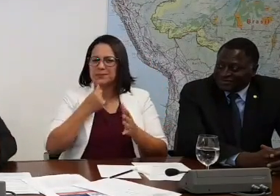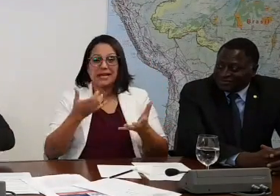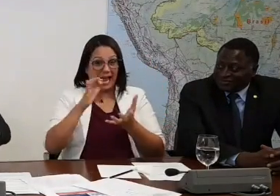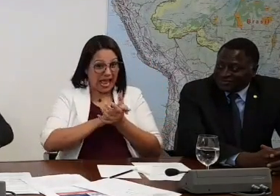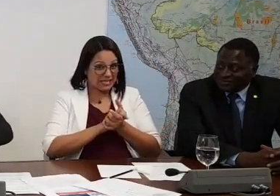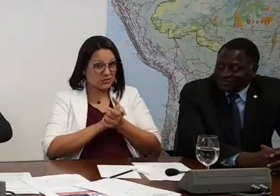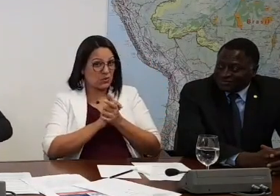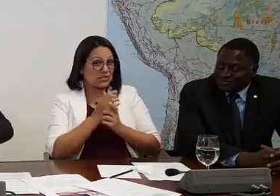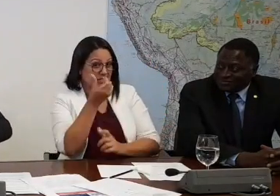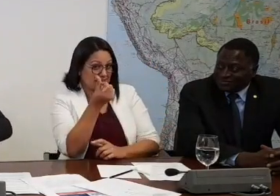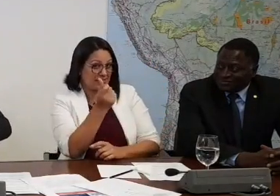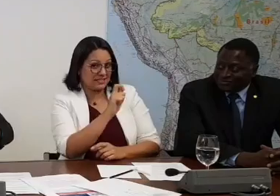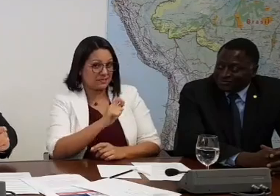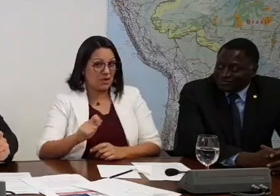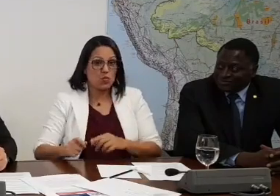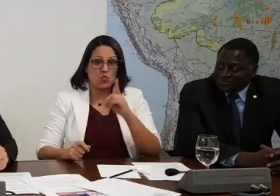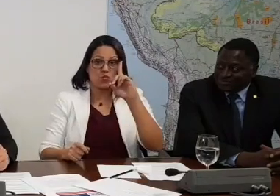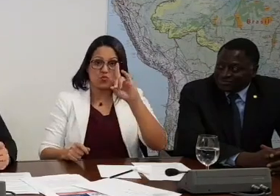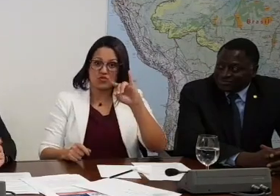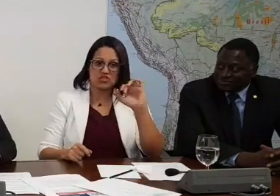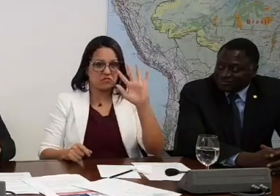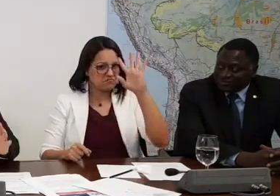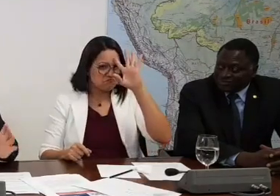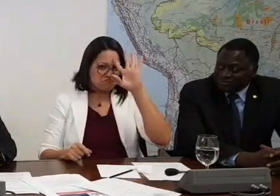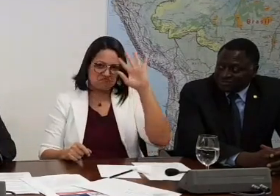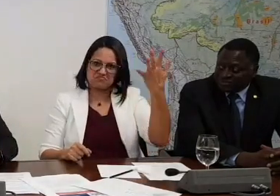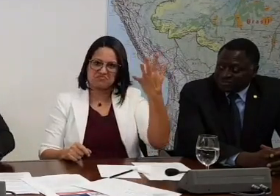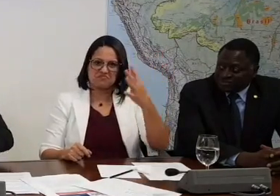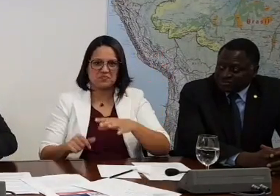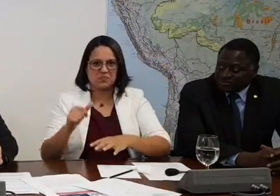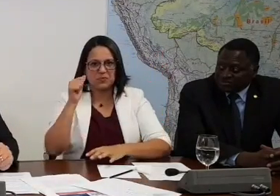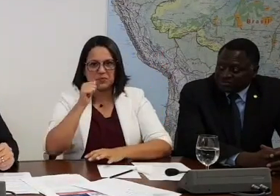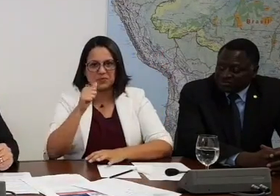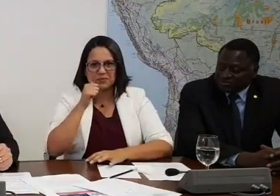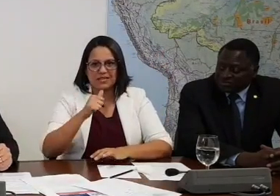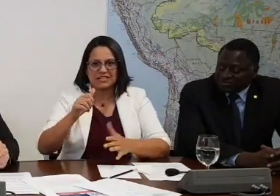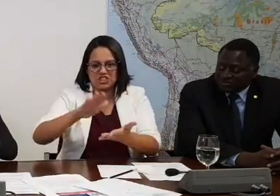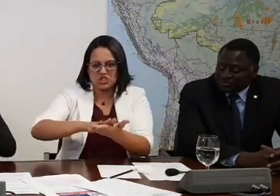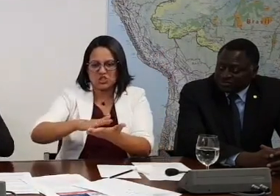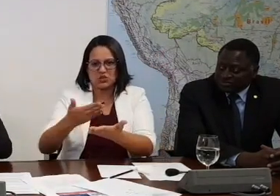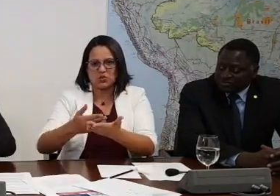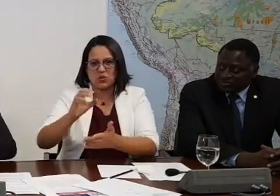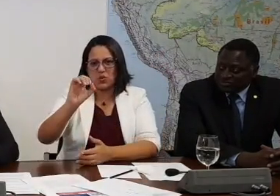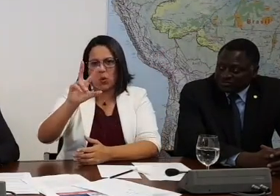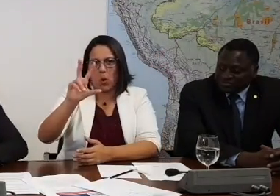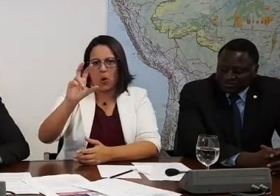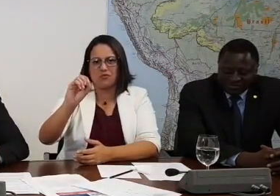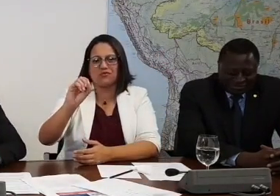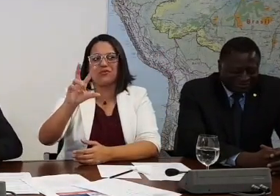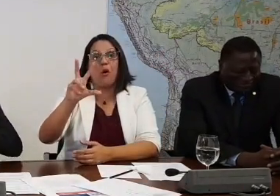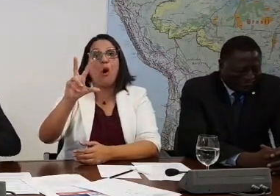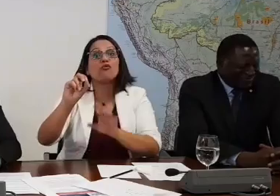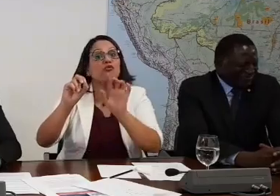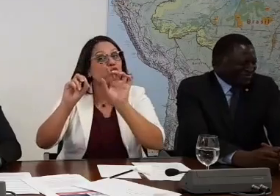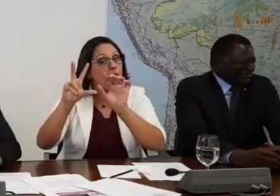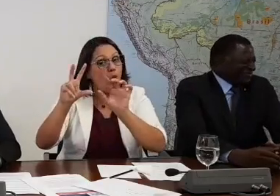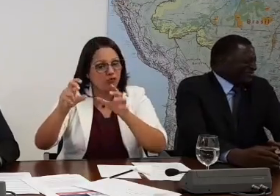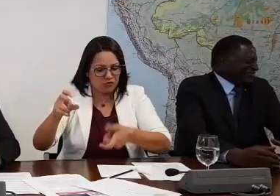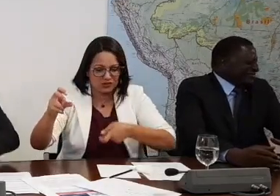casamento. Aí, num dia lá, a mulher lá queima o ovo dele, por exemplo. O ovo na frigideira, já vem claro aí, tá?